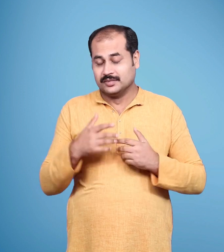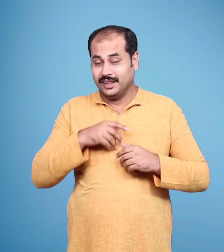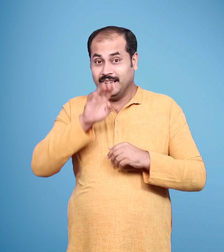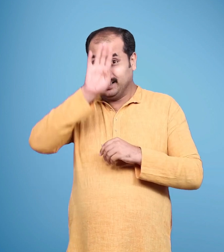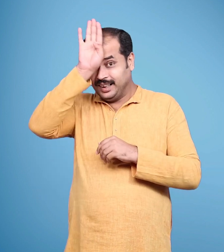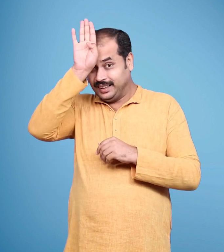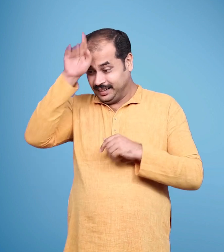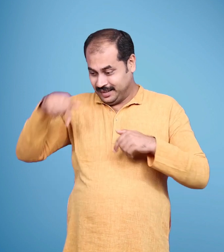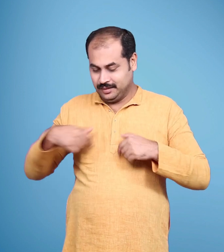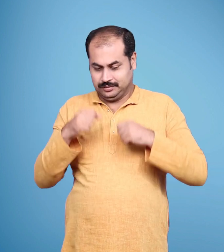राजगुणों के विरुद्ध है